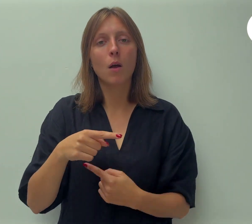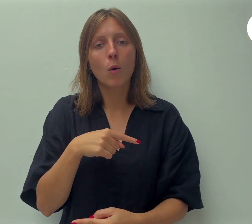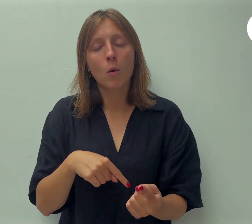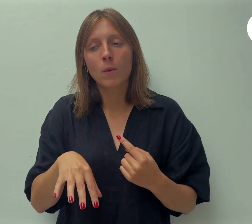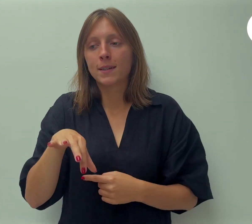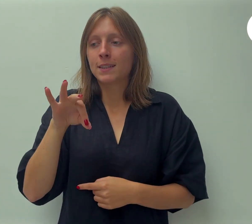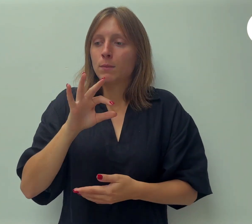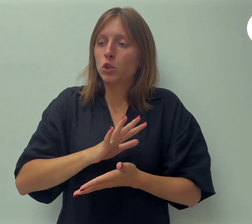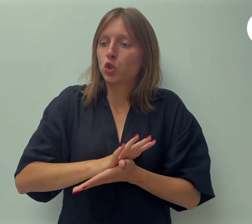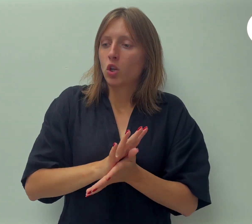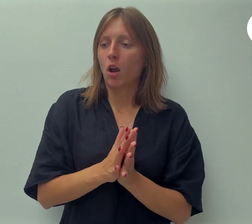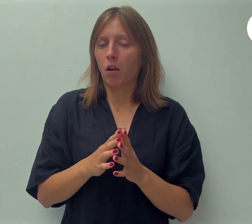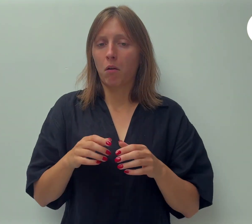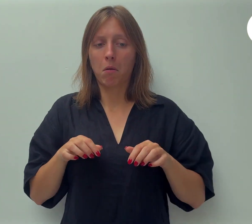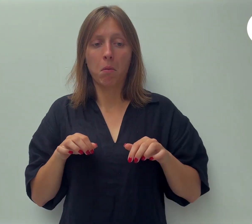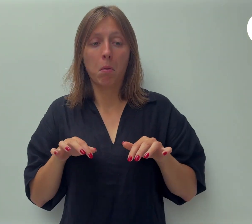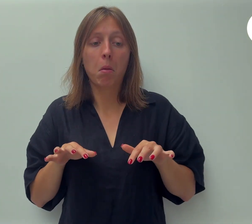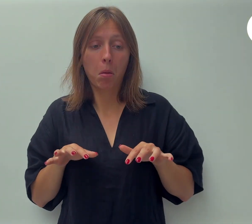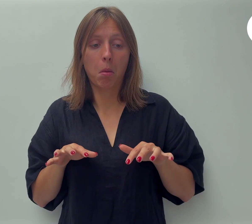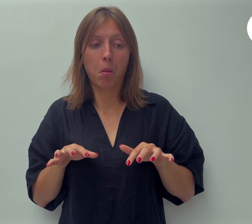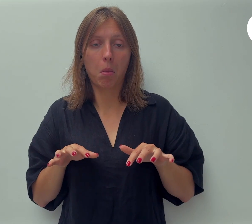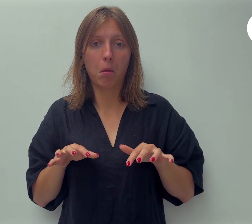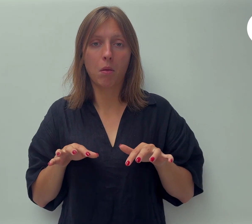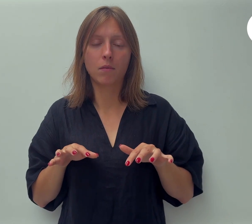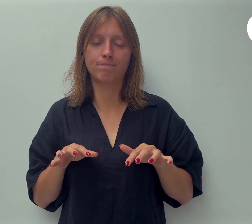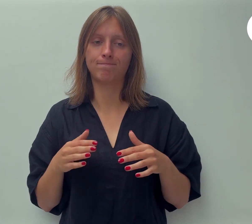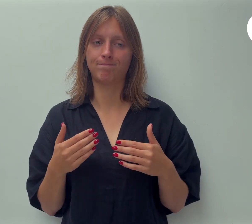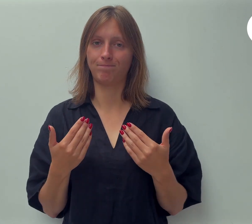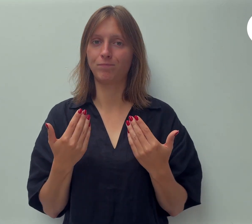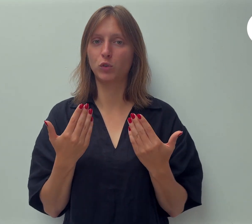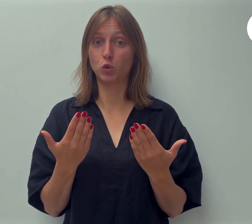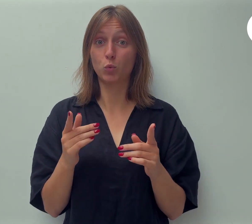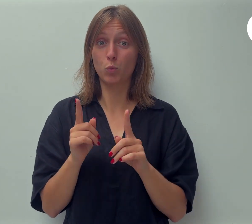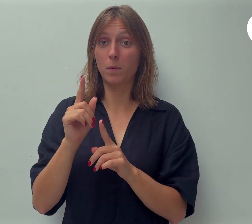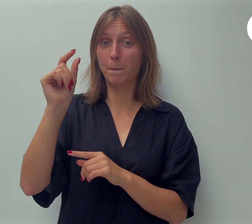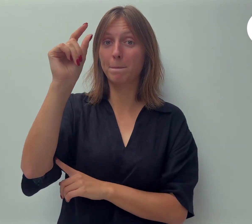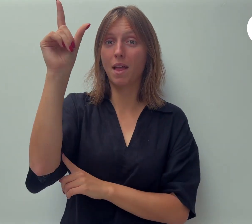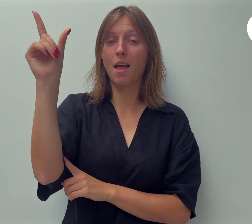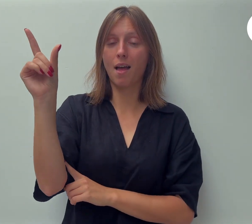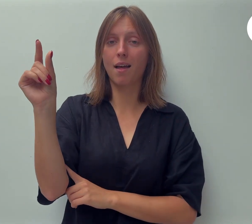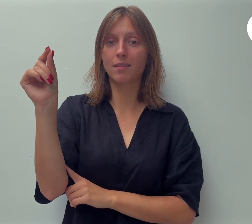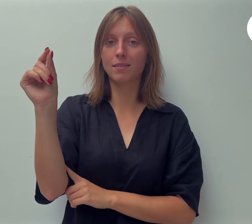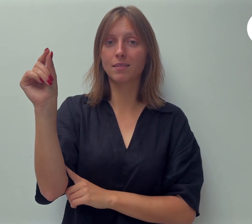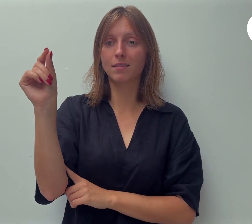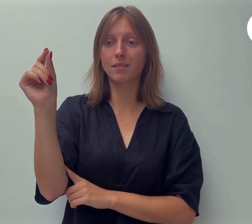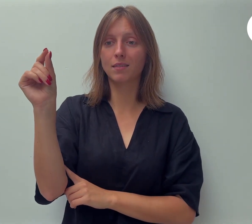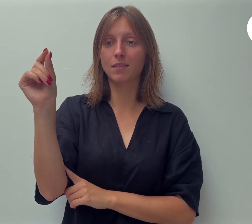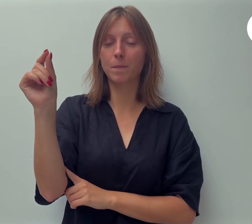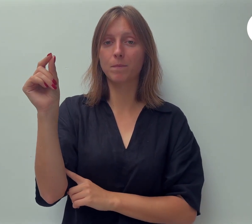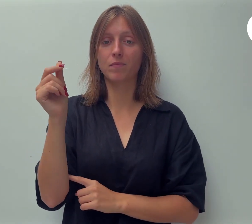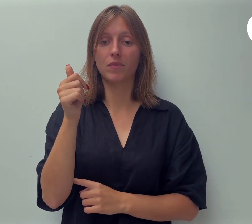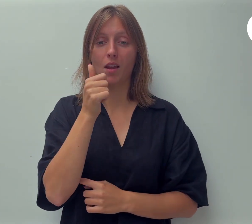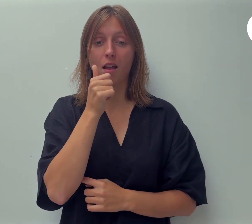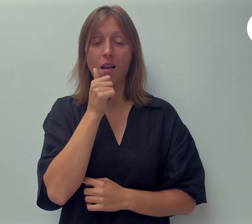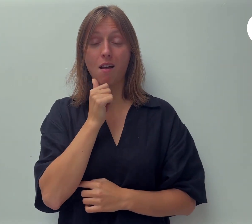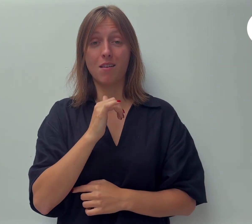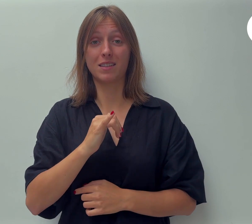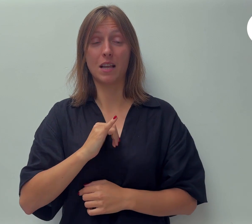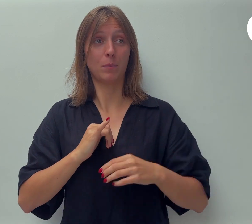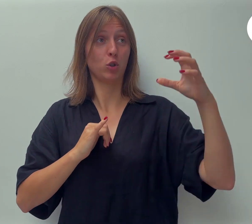schijnen we niet. Zo ook is het met de maan. Die schijnt niet wanneer de aarde tussen haar en de zon komt te